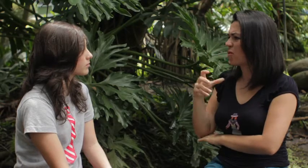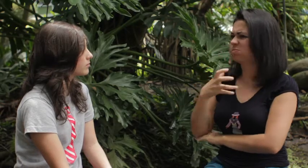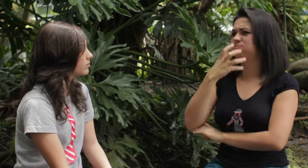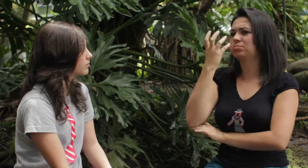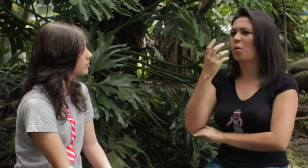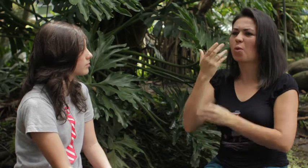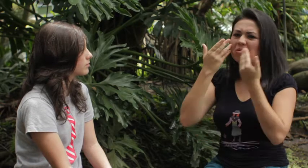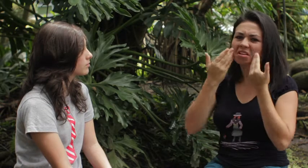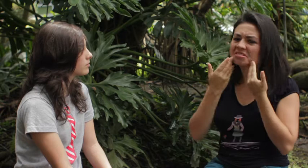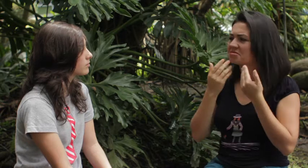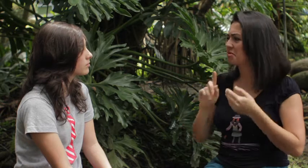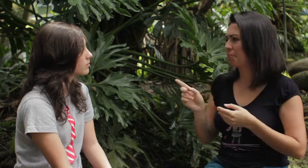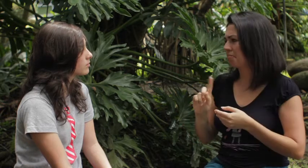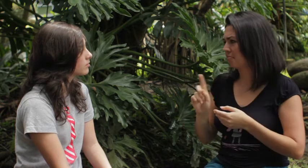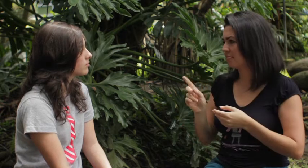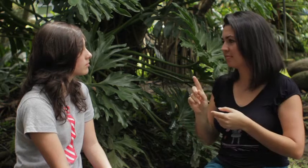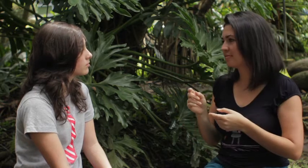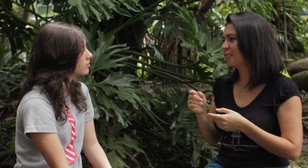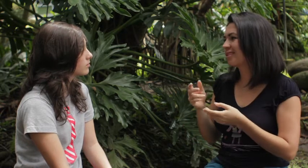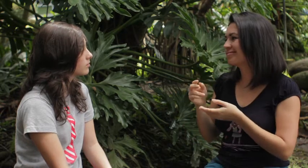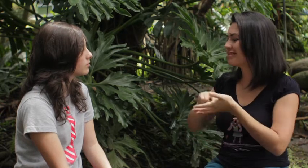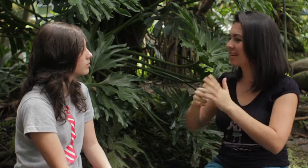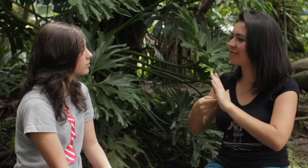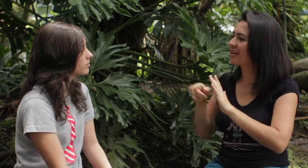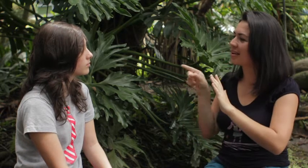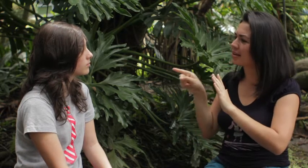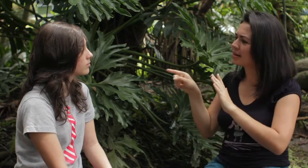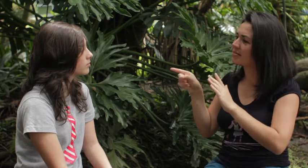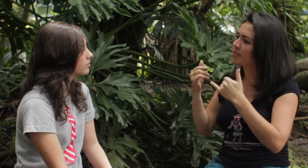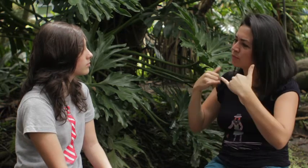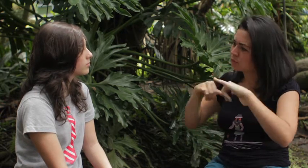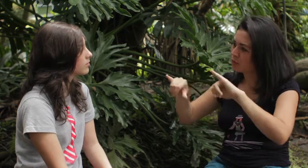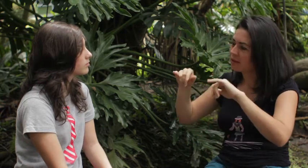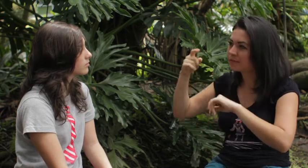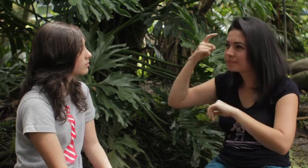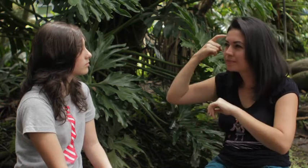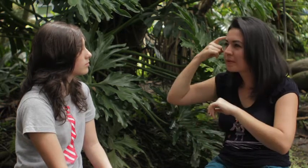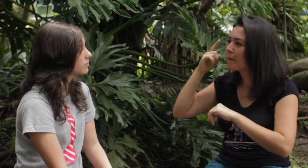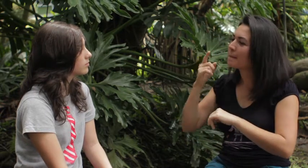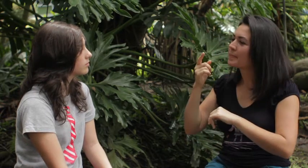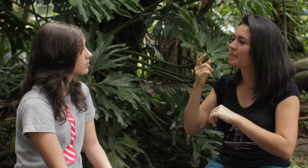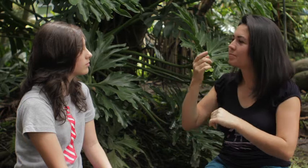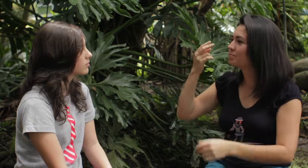pienso Y tal vez ya no Me enojo Ni me pongo triste Comprendo Bueno Pienso que